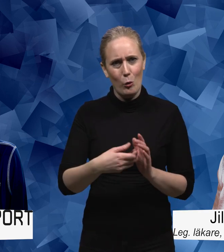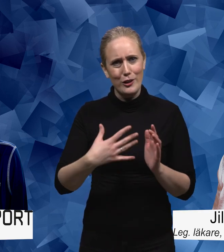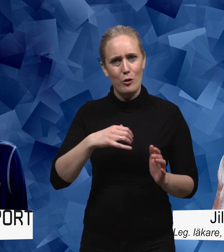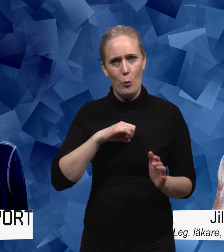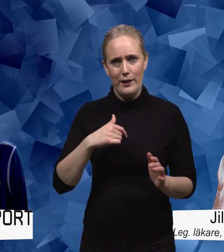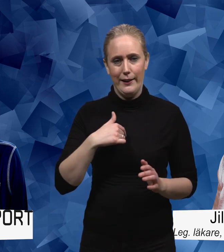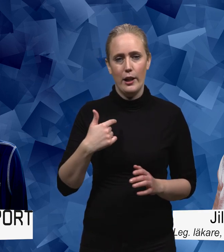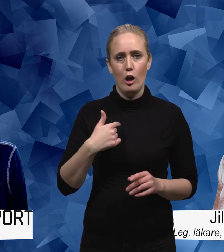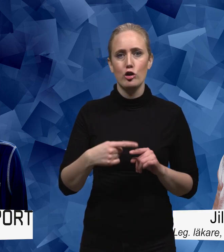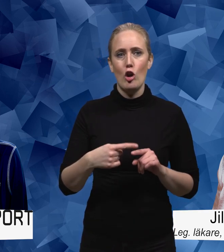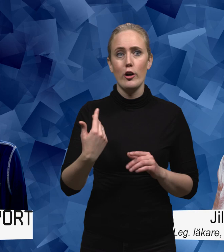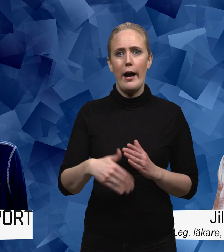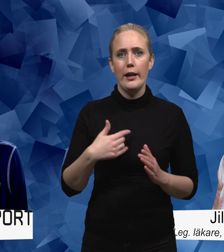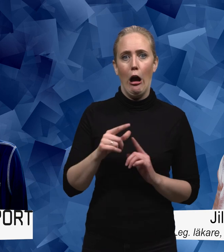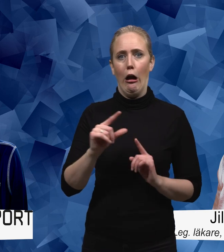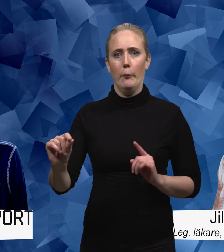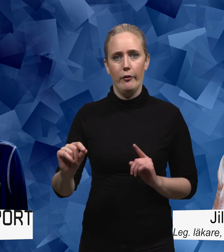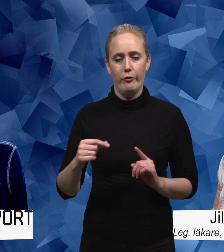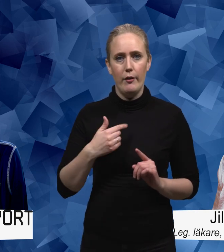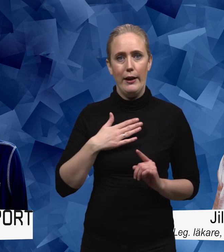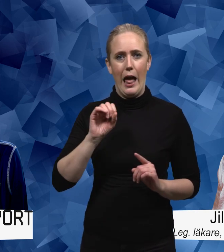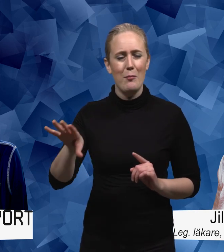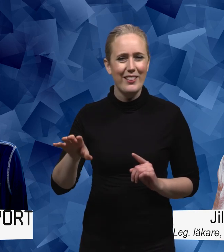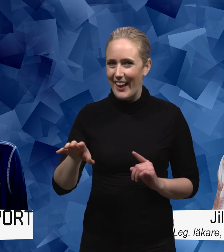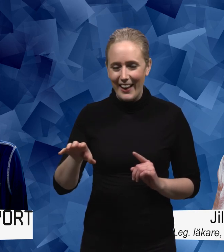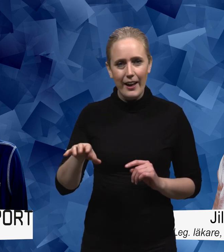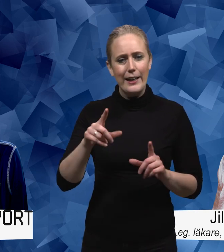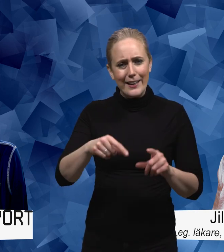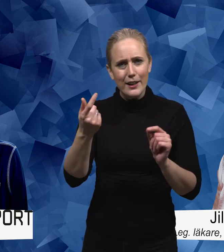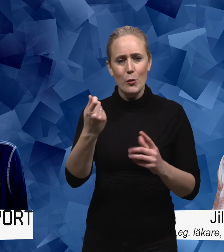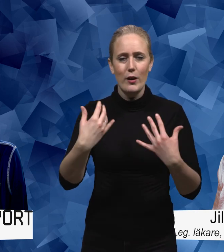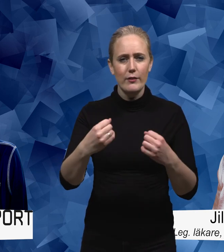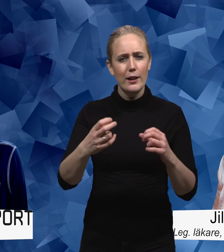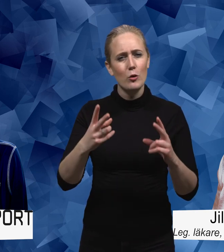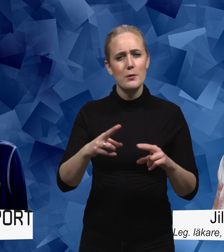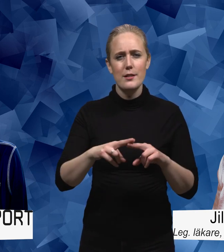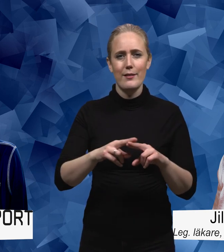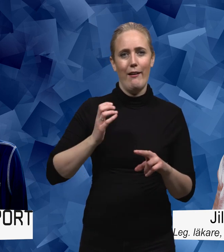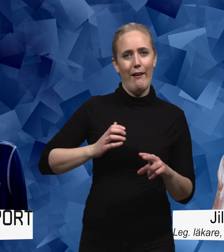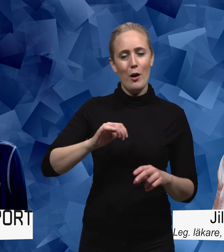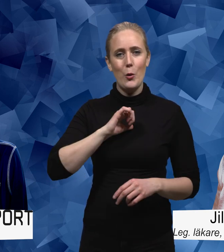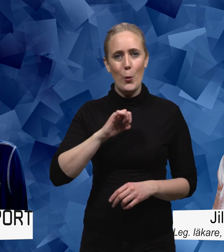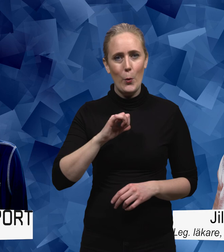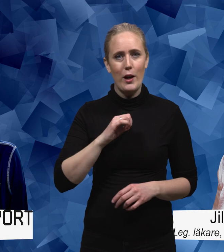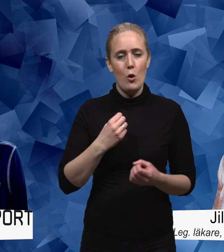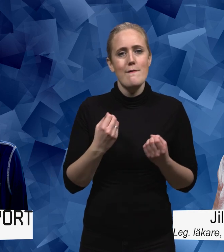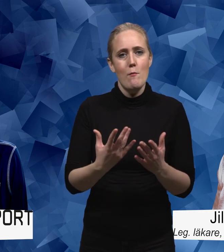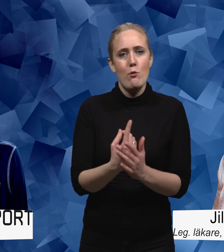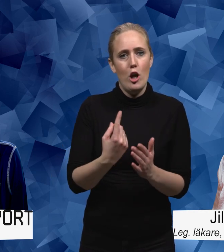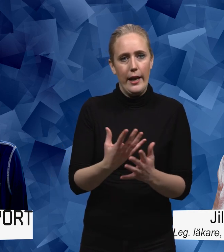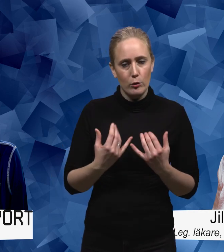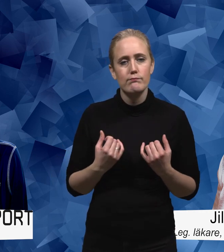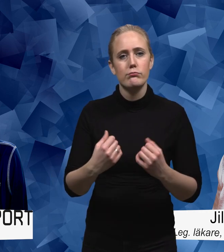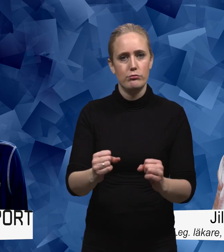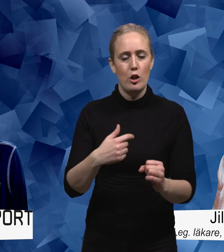inte för att jag vill gå hem därifrån så att hitta en sån aktivitet som man tycker är rolig och få så mycket utrymme som möjligt för det